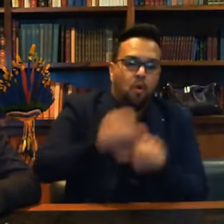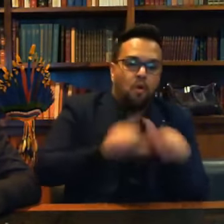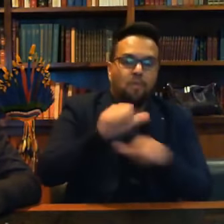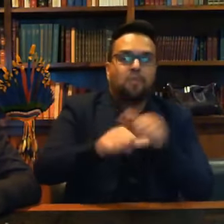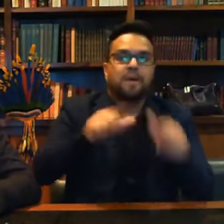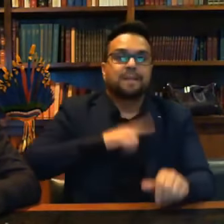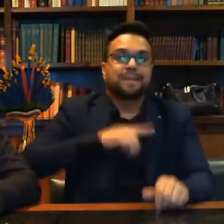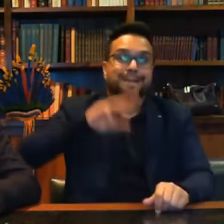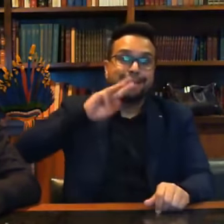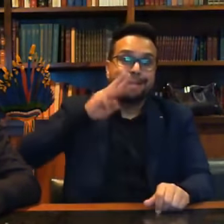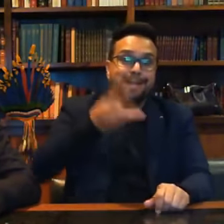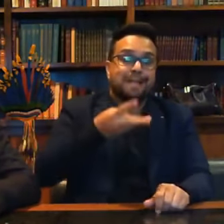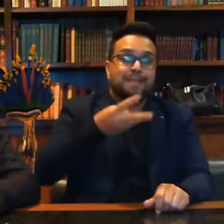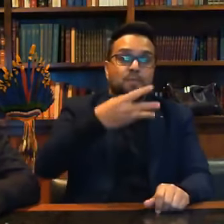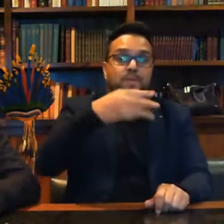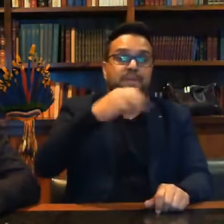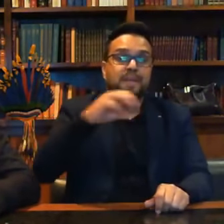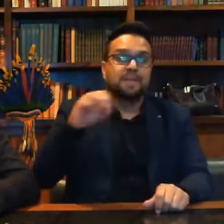.300 quilômetros,